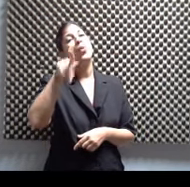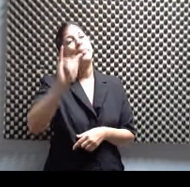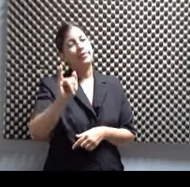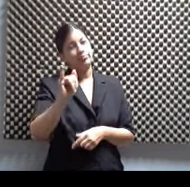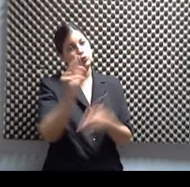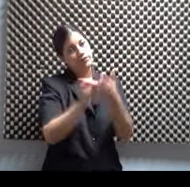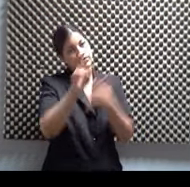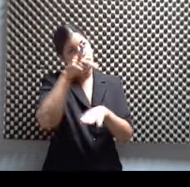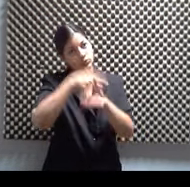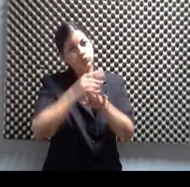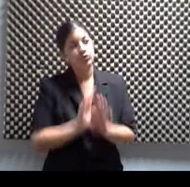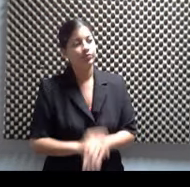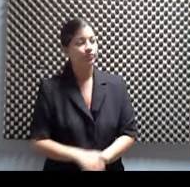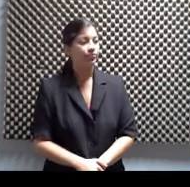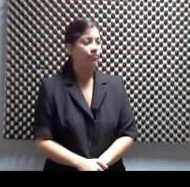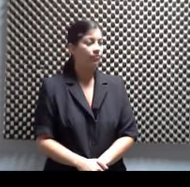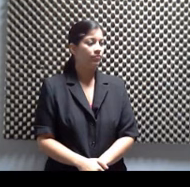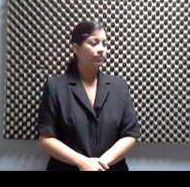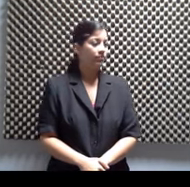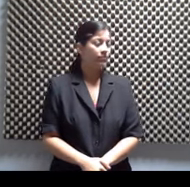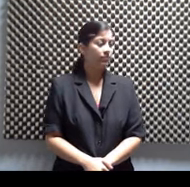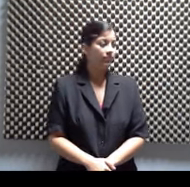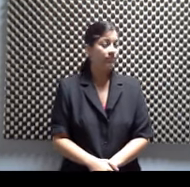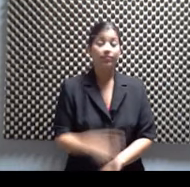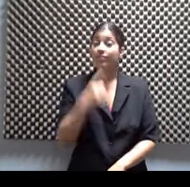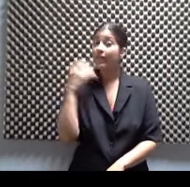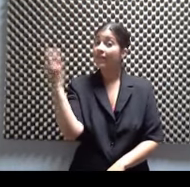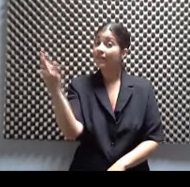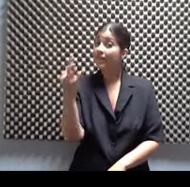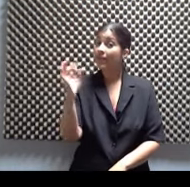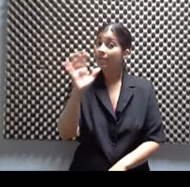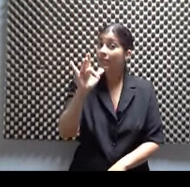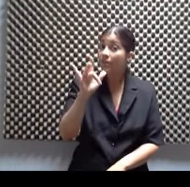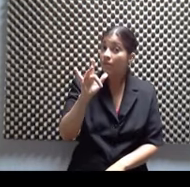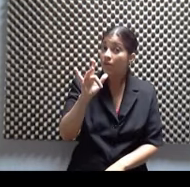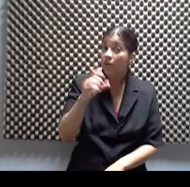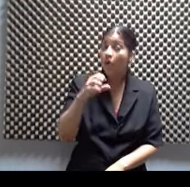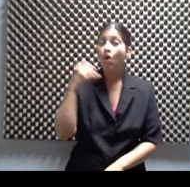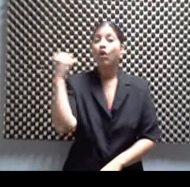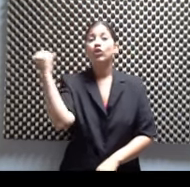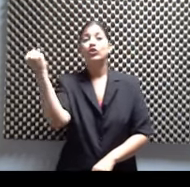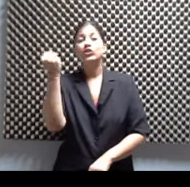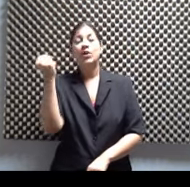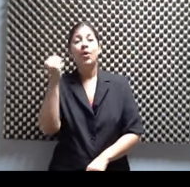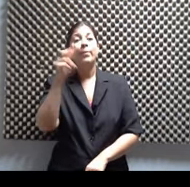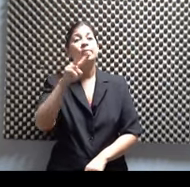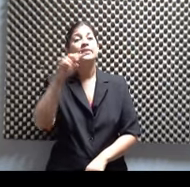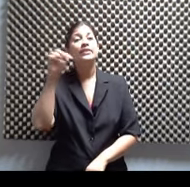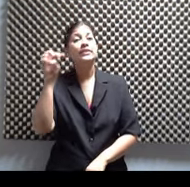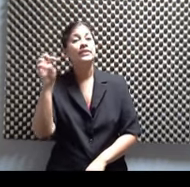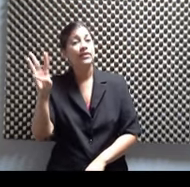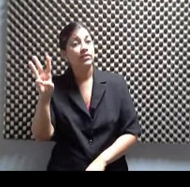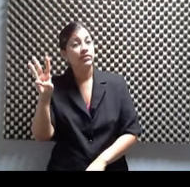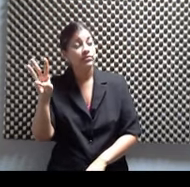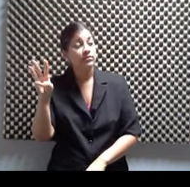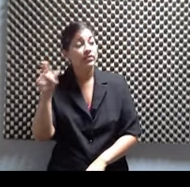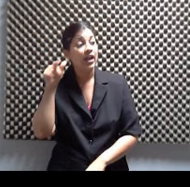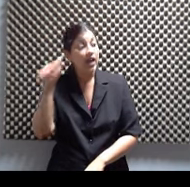Ah, sí. Ah, ok. Mi tío. Y entonces, viernes 25 y sábado 26, entonces es que ahí están las funciones